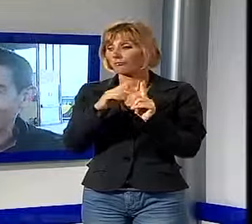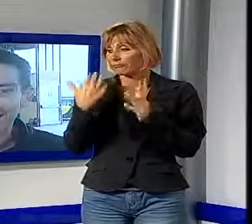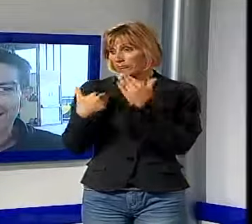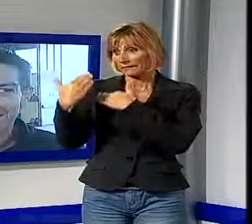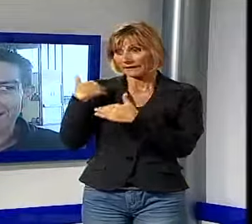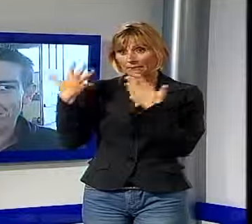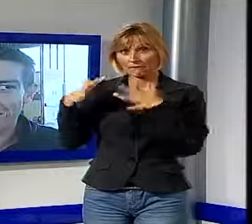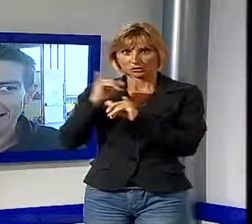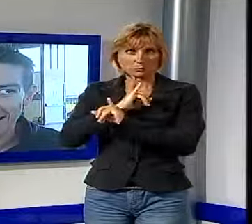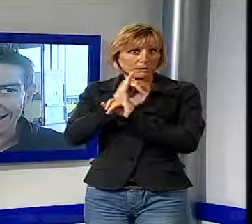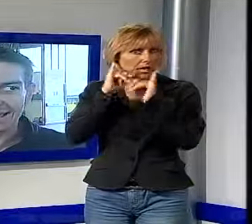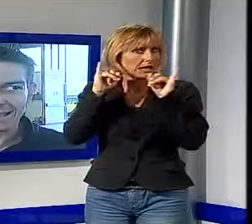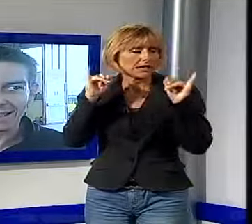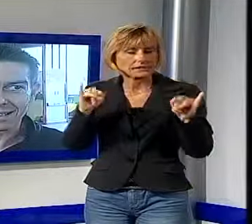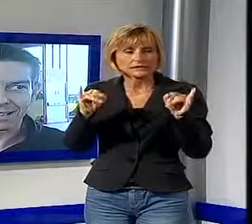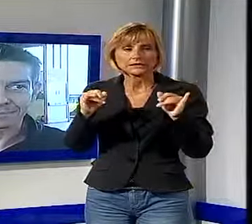quindi bene o male,